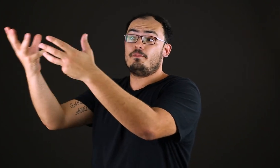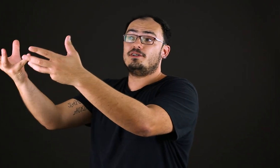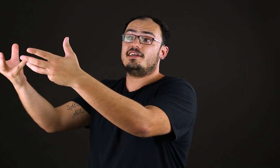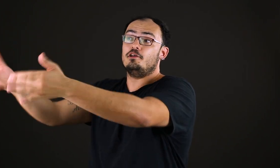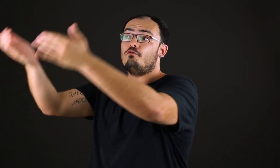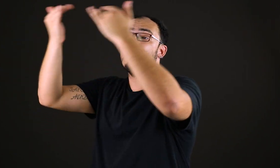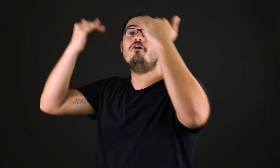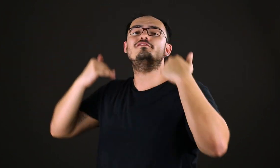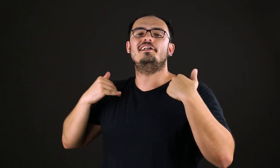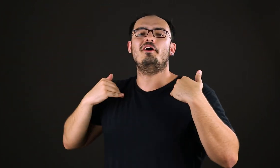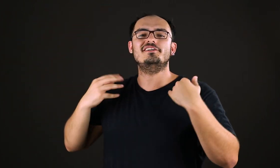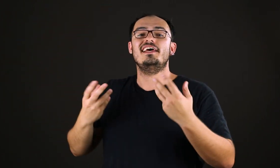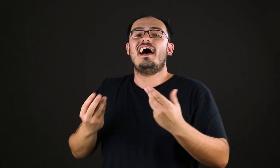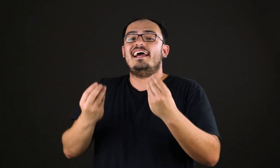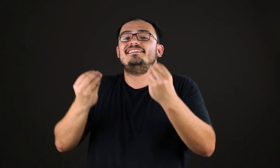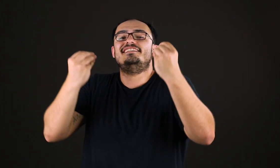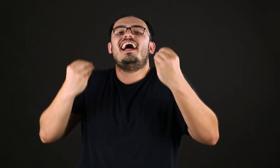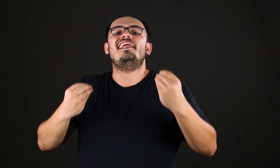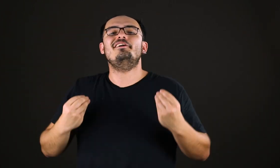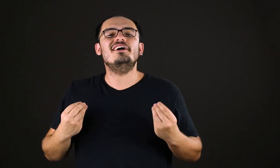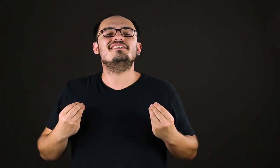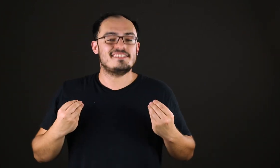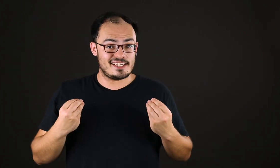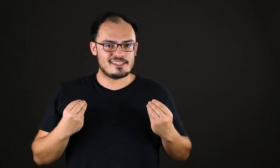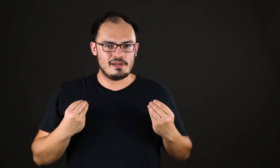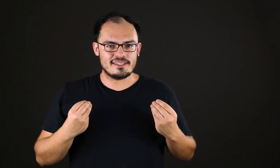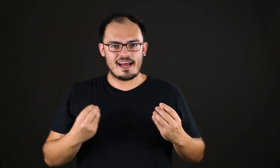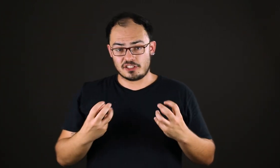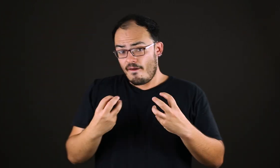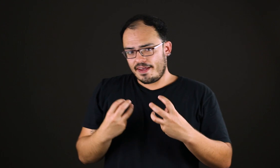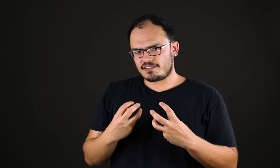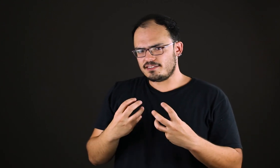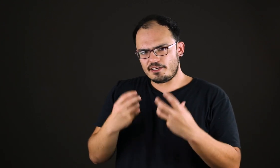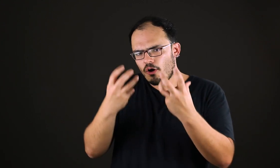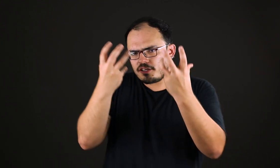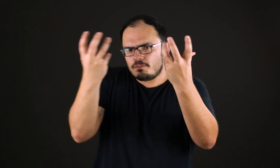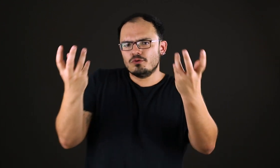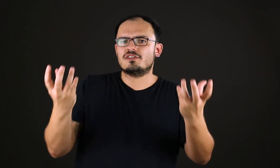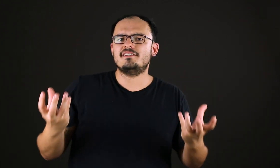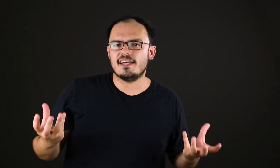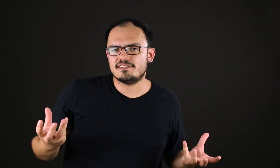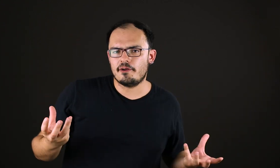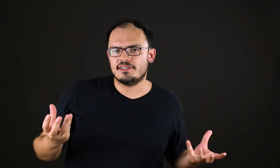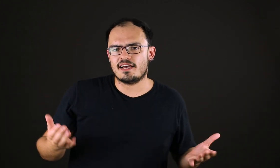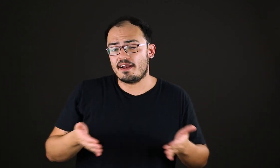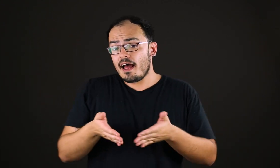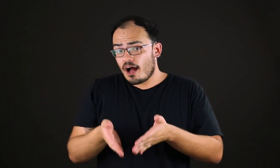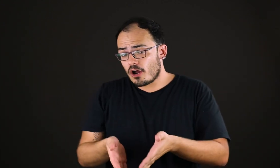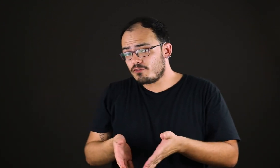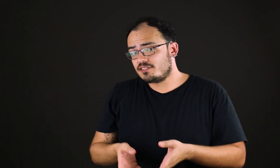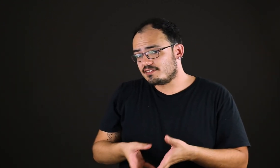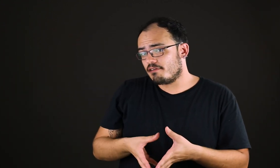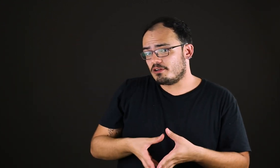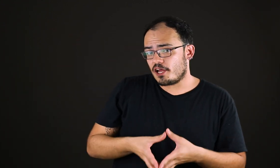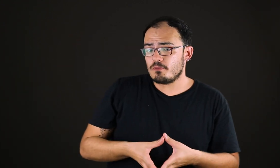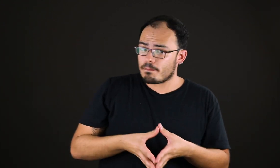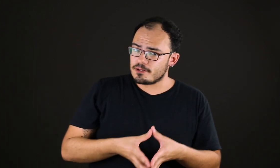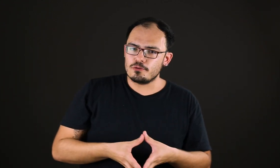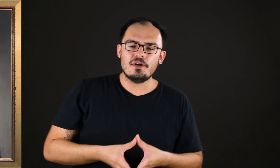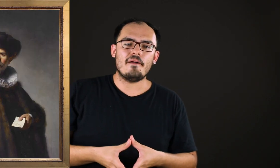E depois aquilo volta a nós, a excitar a nossa sensibilidade. Esse interior que busca se exteriorizar. Agora você está vendo aí uma pintura